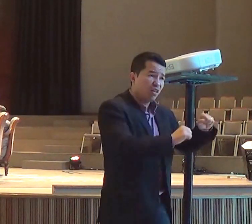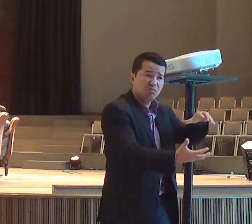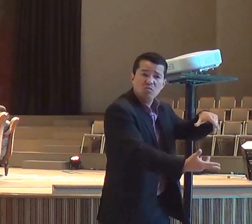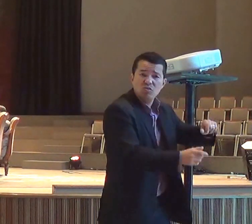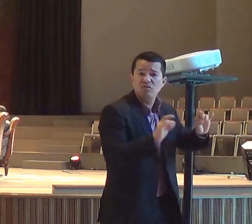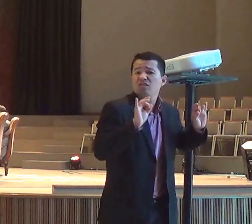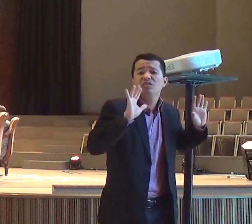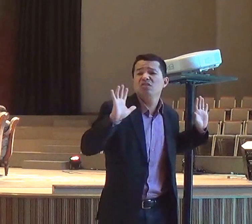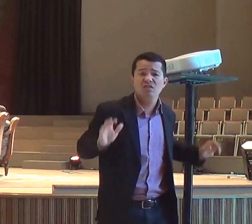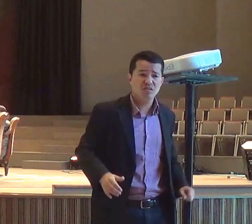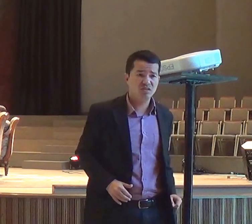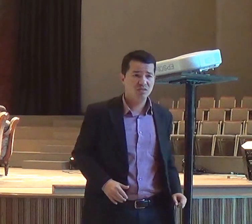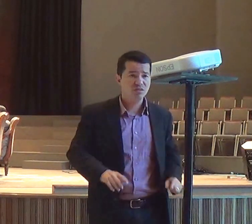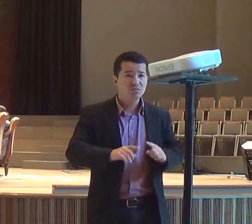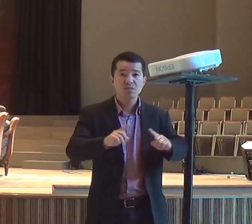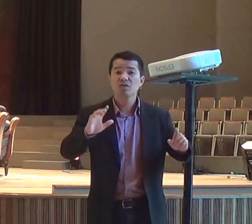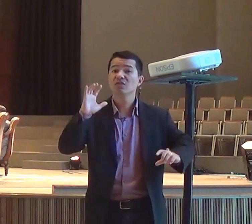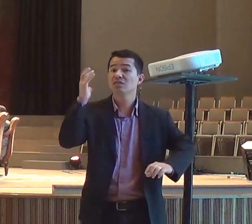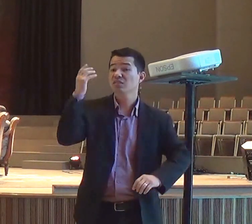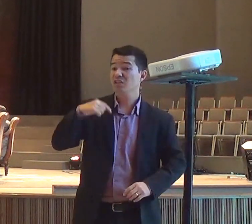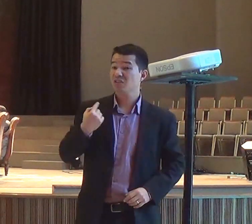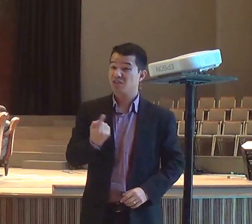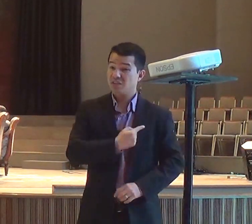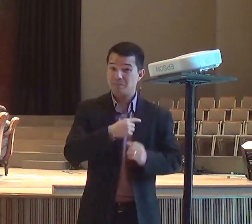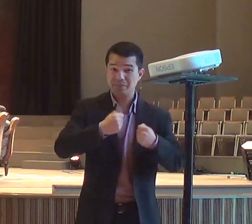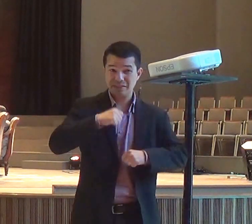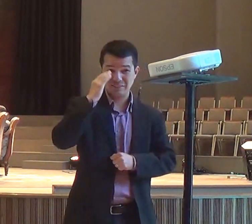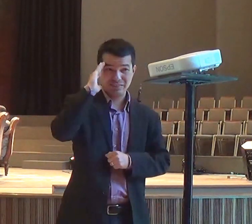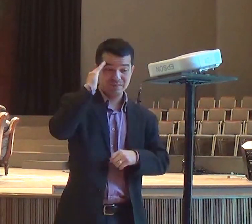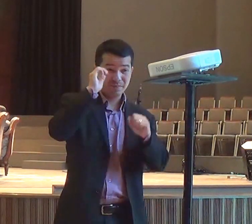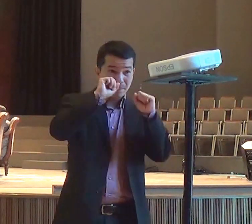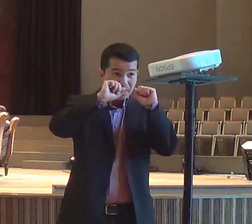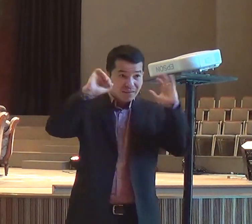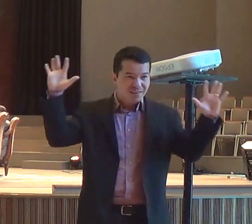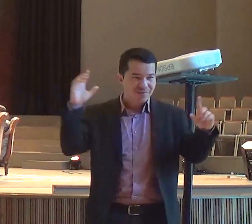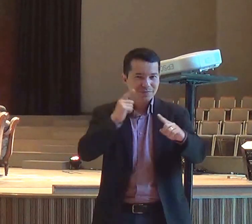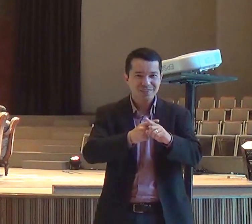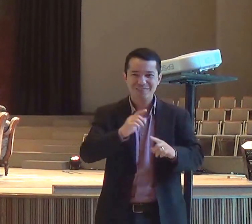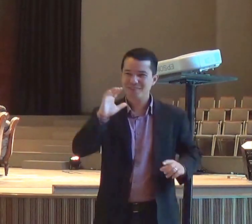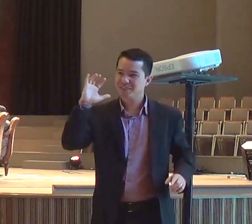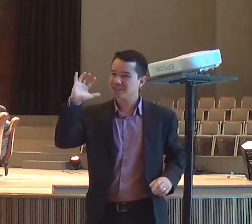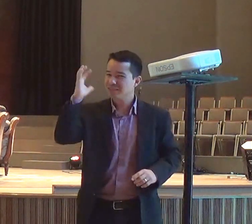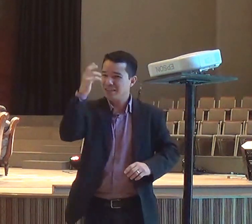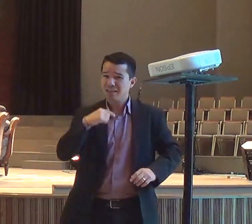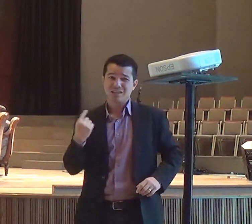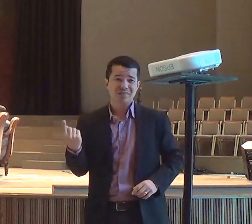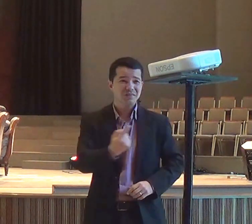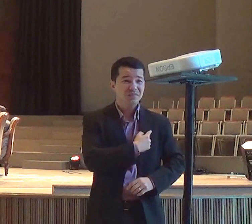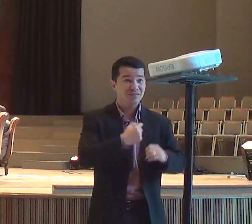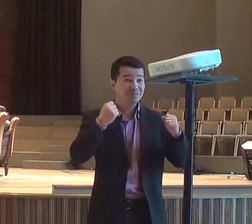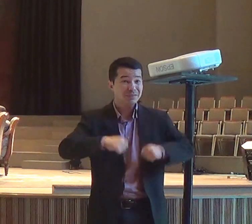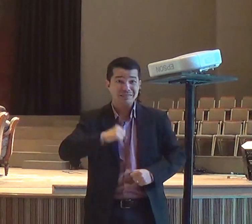maneira, tremenda, porque a performance, da vida, mesmo aquelas, que parecem,